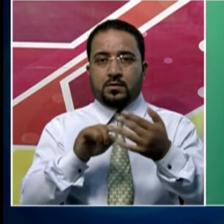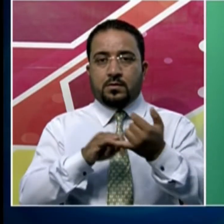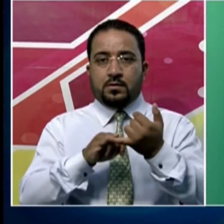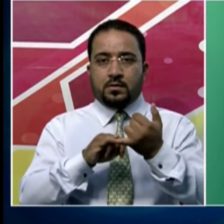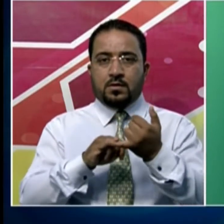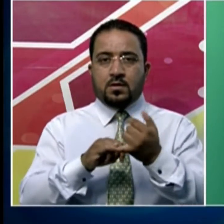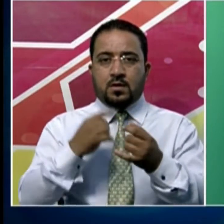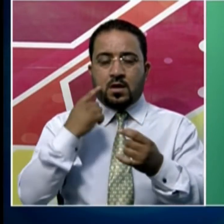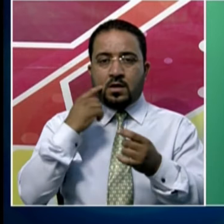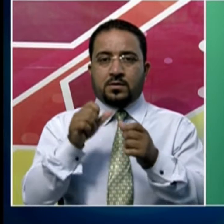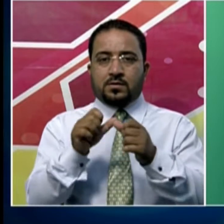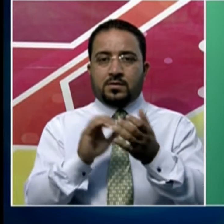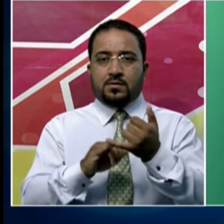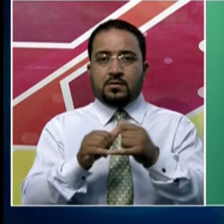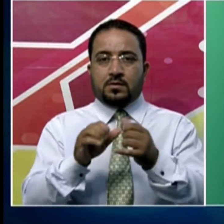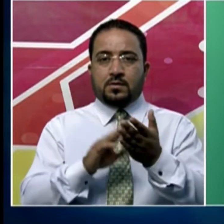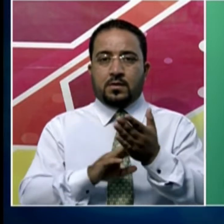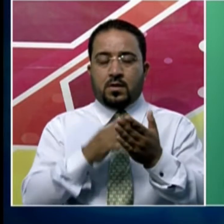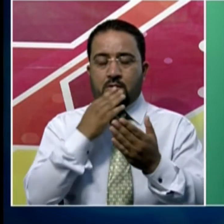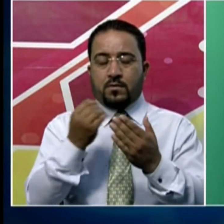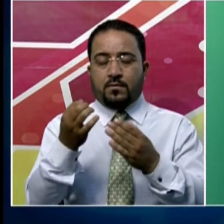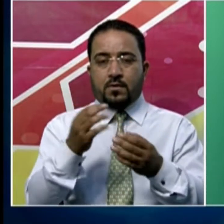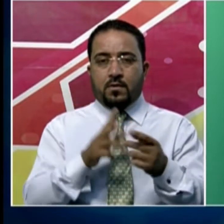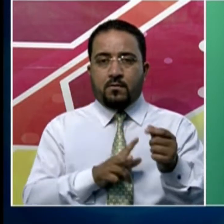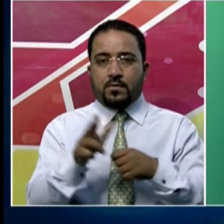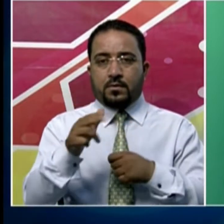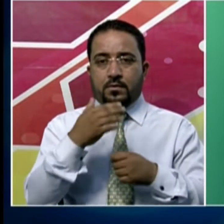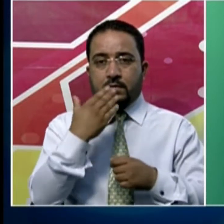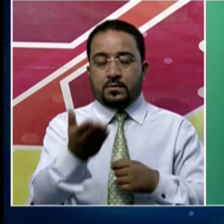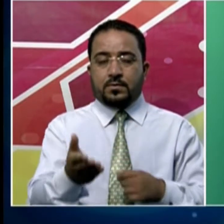جانچ کی لیبورٹریوں کا افتتاح کر رہے ہیں